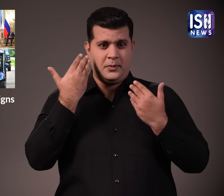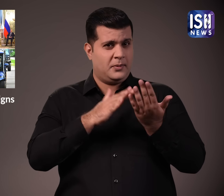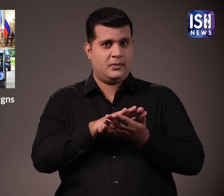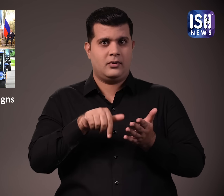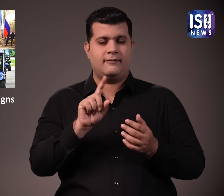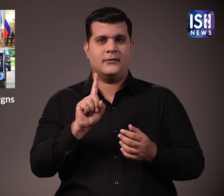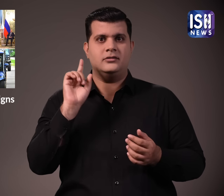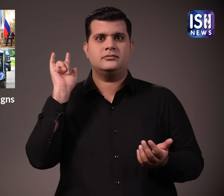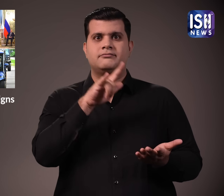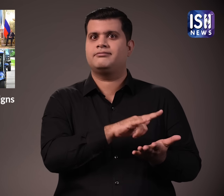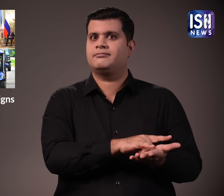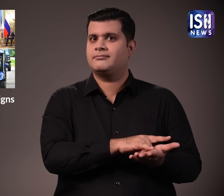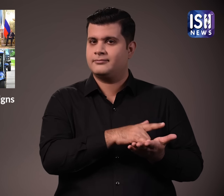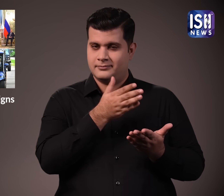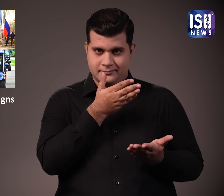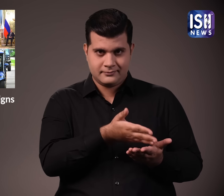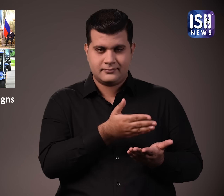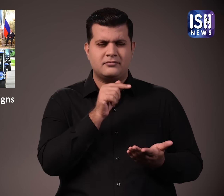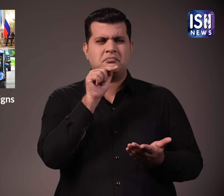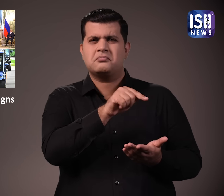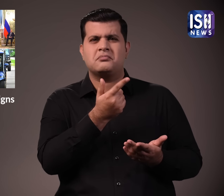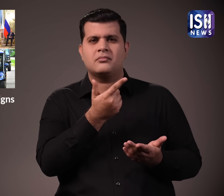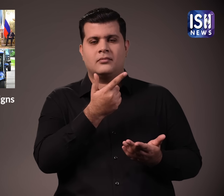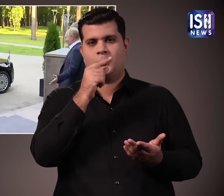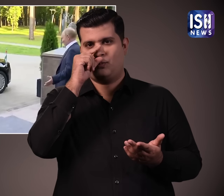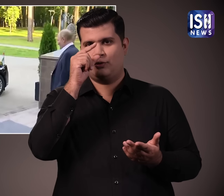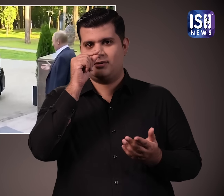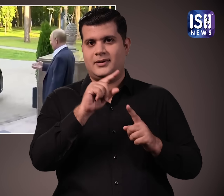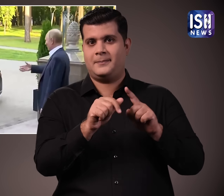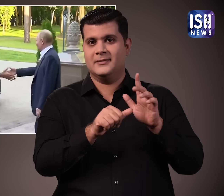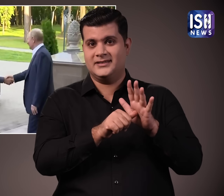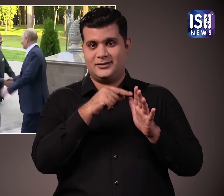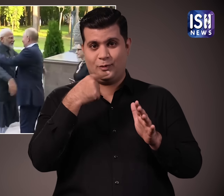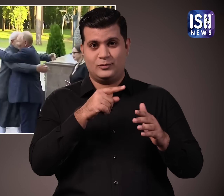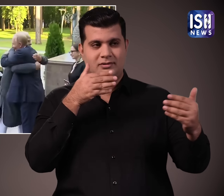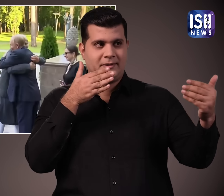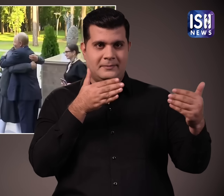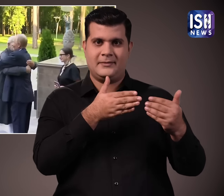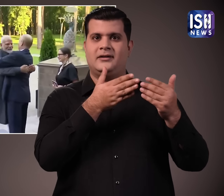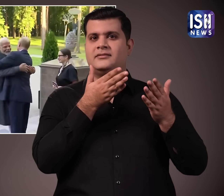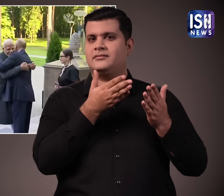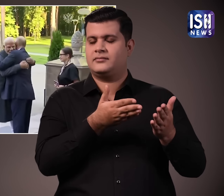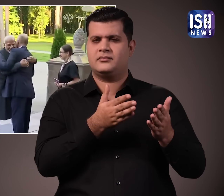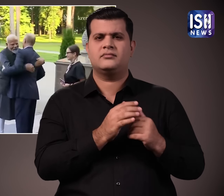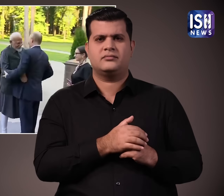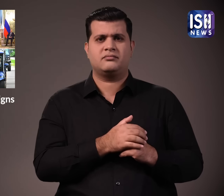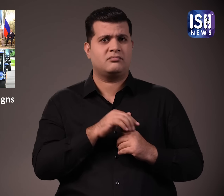रूस यात्रा थी पीएम मोदी रूस के राष्ट्रोपती व्लादमेल पूतिन से अपचारिक मुलाकात करने पहुँचे